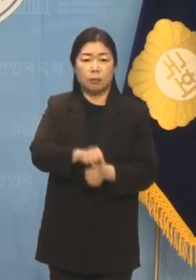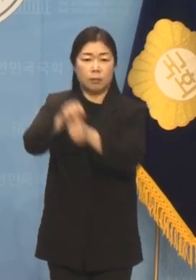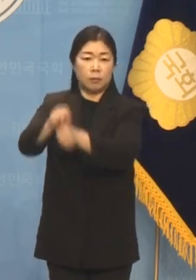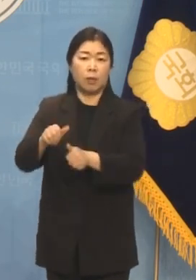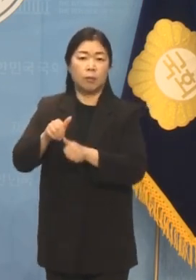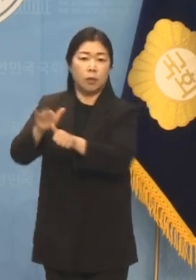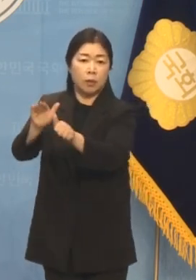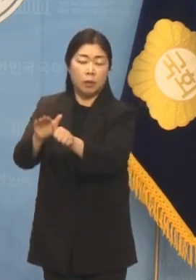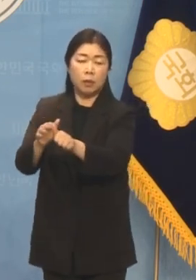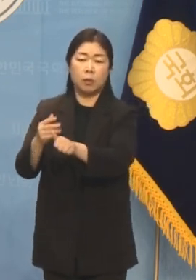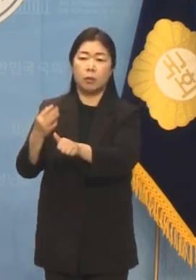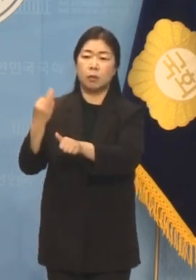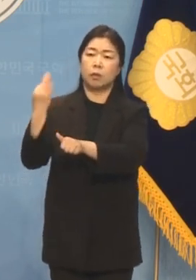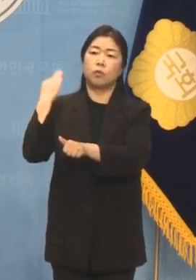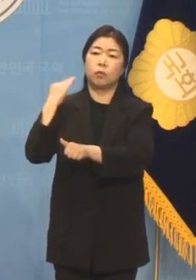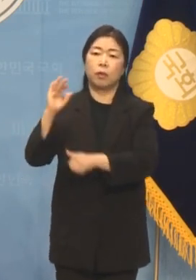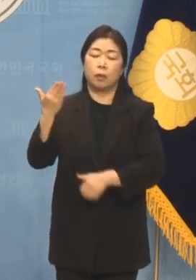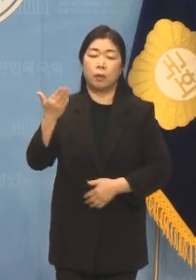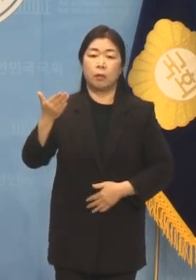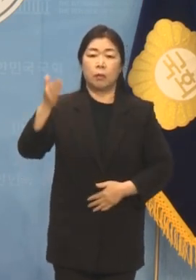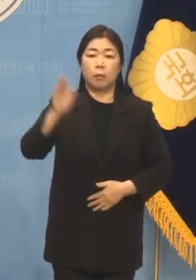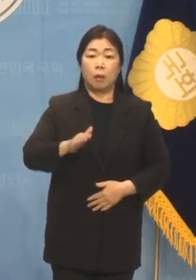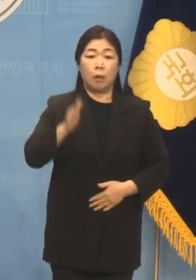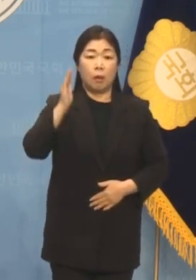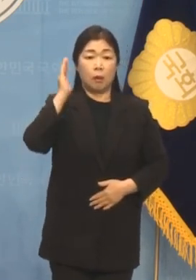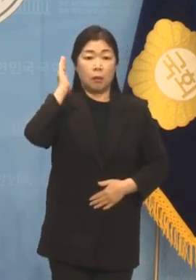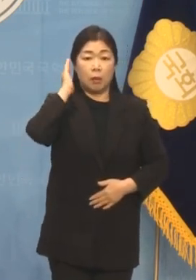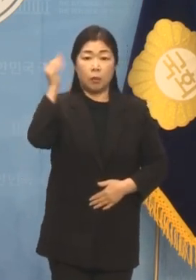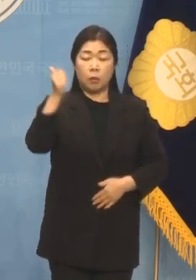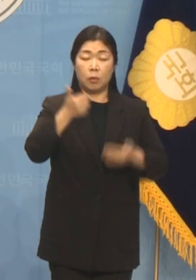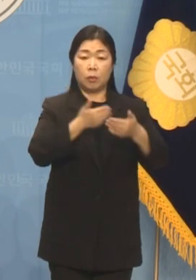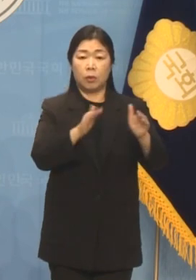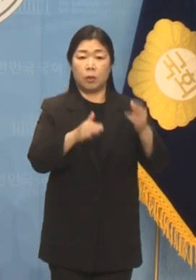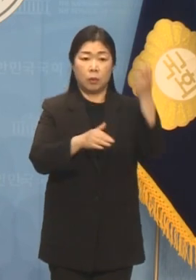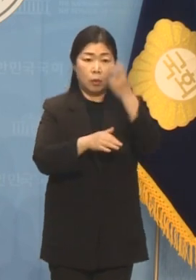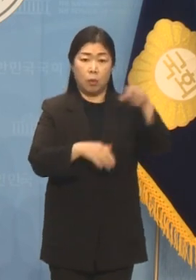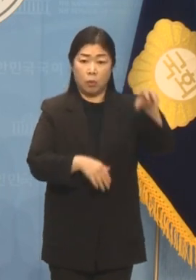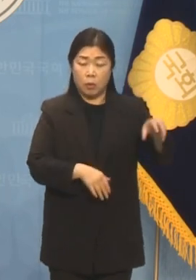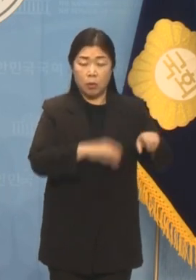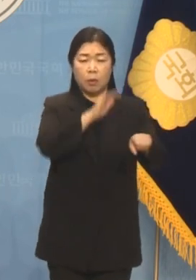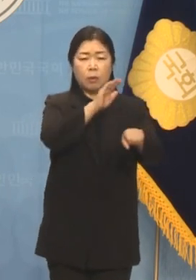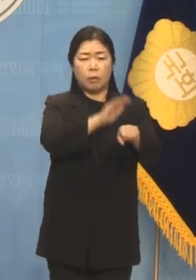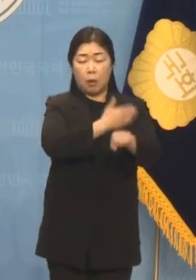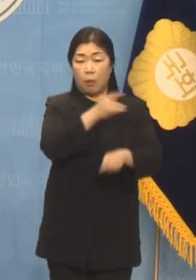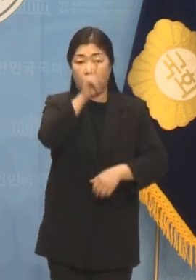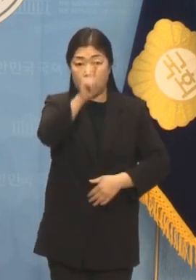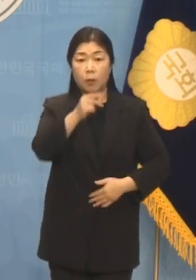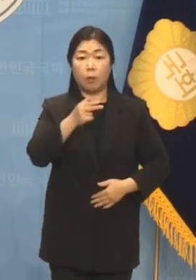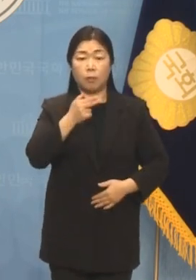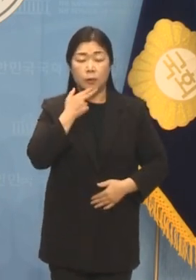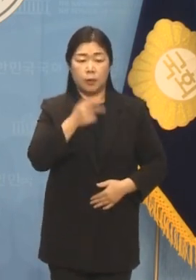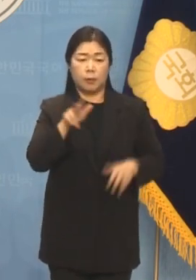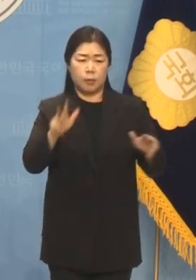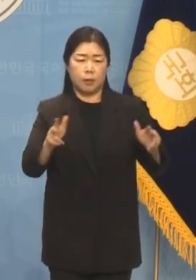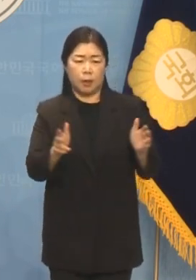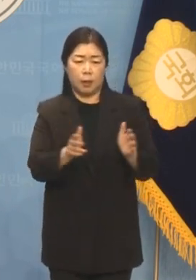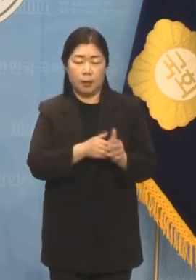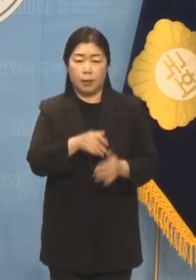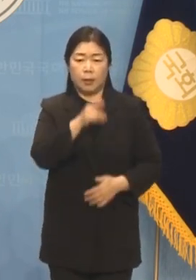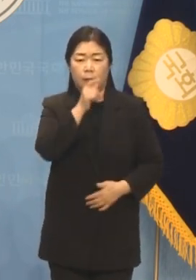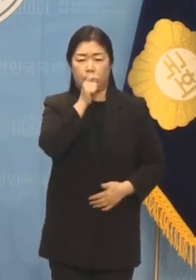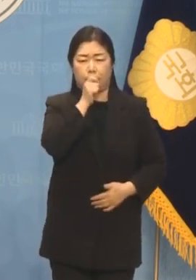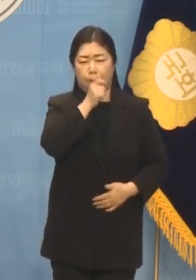지났습니다. 그런데도 대통령실 경호처는 사과도 하지 않고 묵묵부답으로